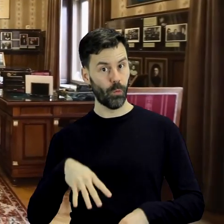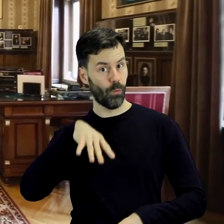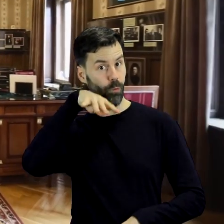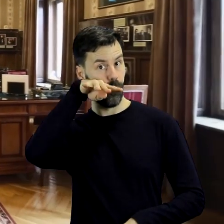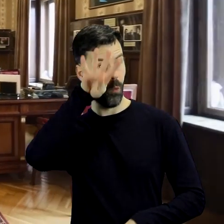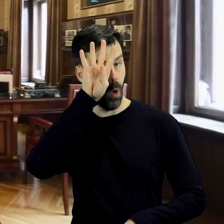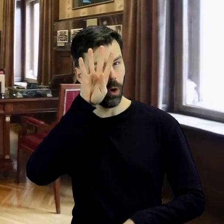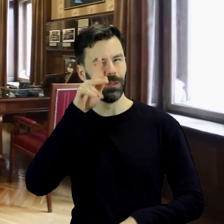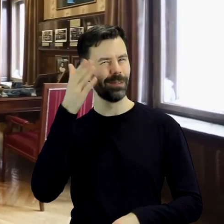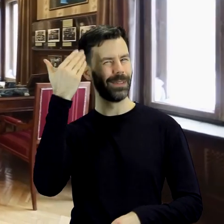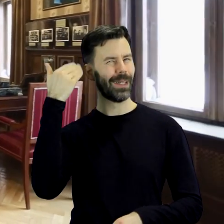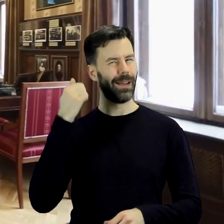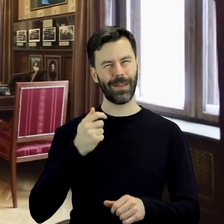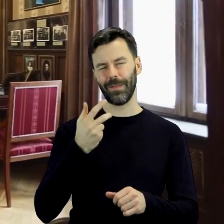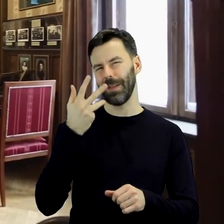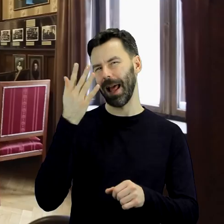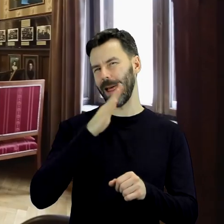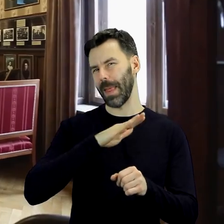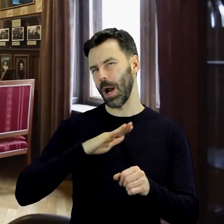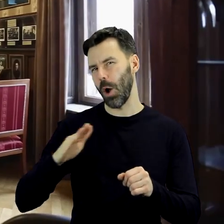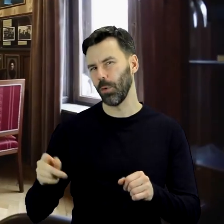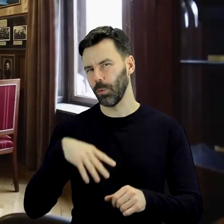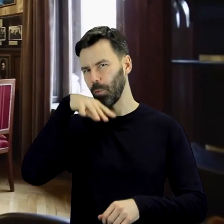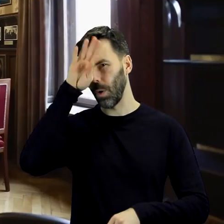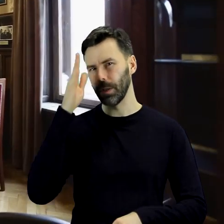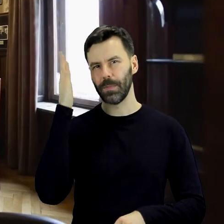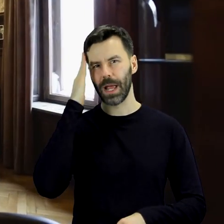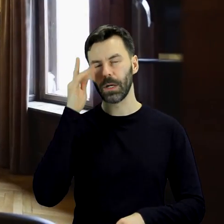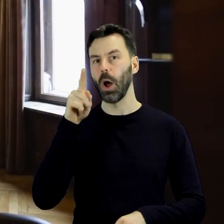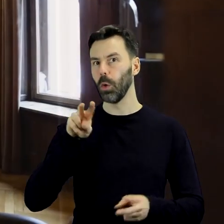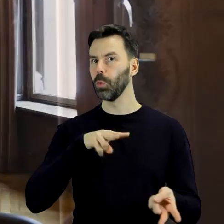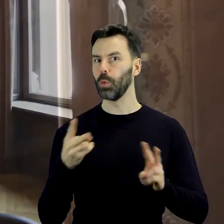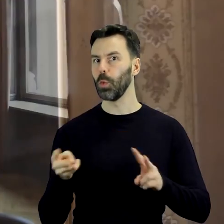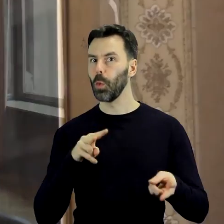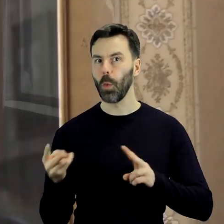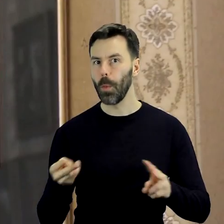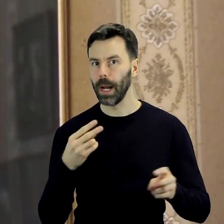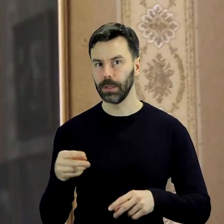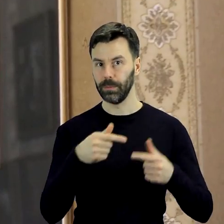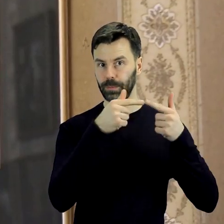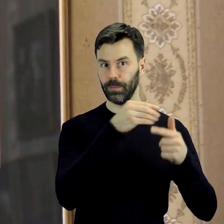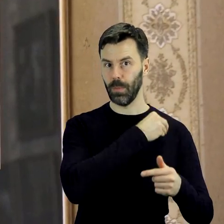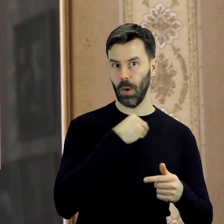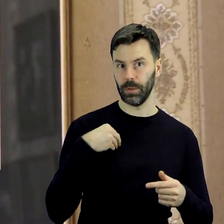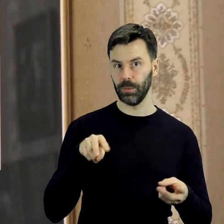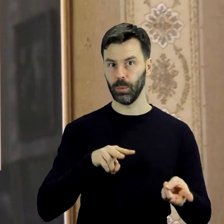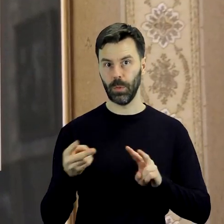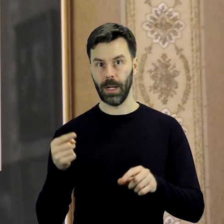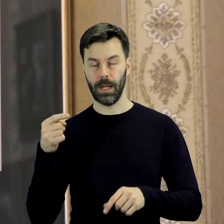wielokulturowej Łodzi, legendarny tłumacz literatury polskiej na język niemiecki, był niestrudzonym pośrednikiem między narodami